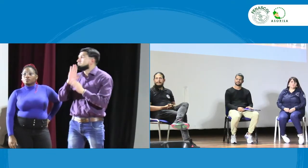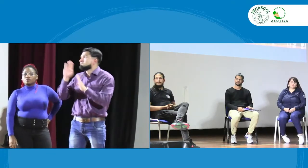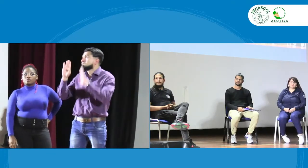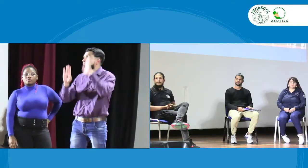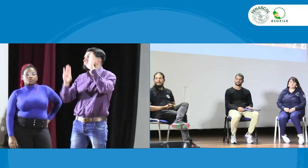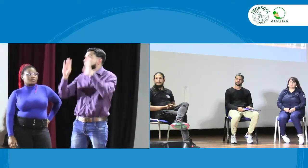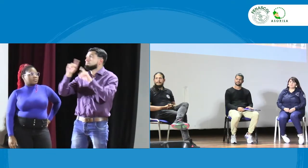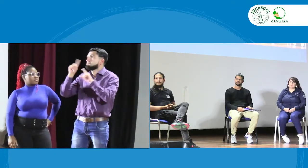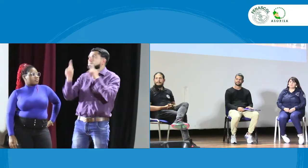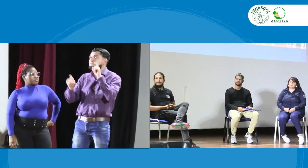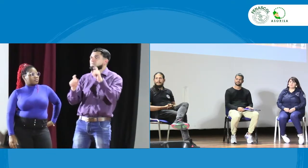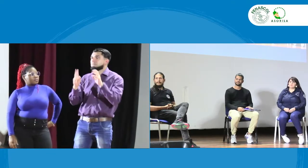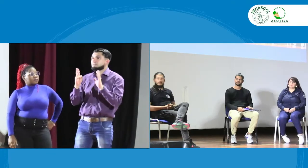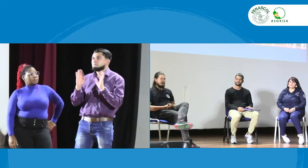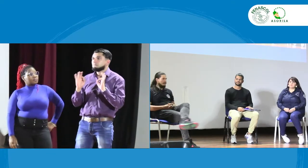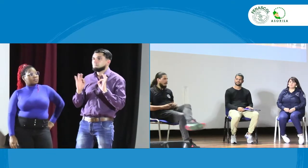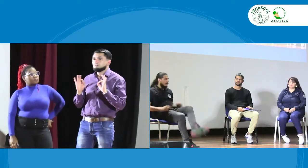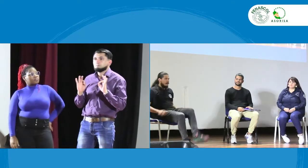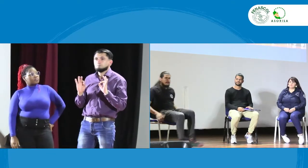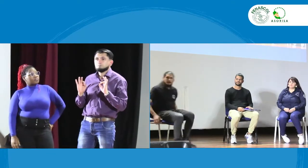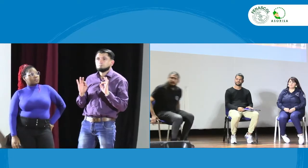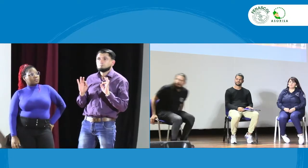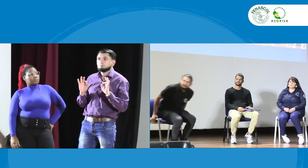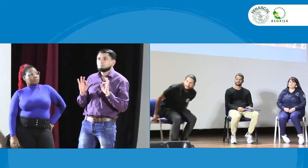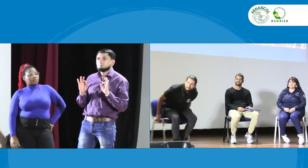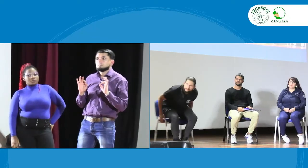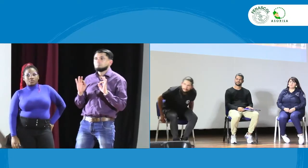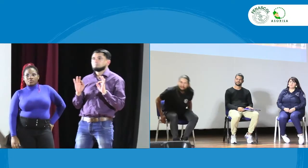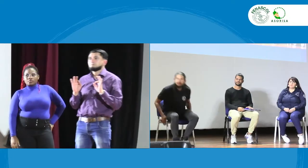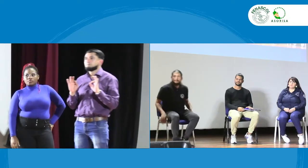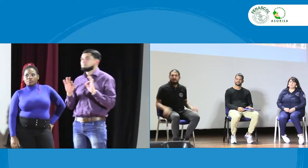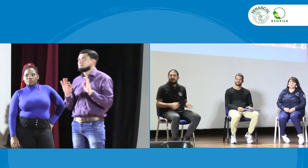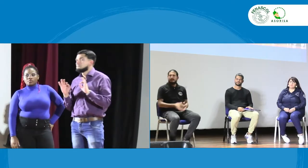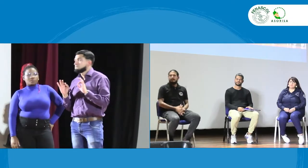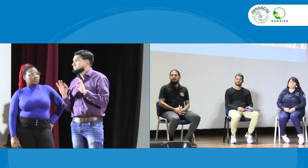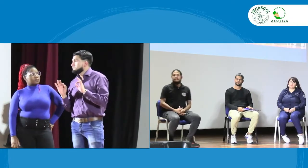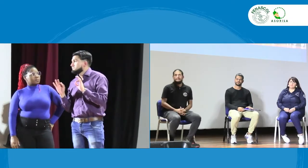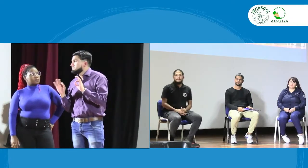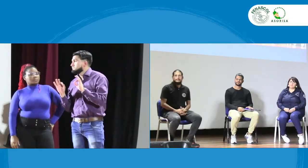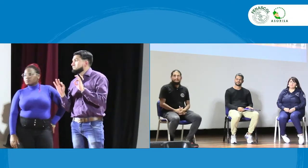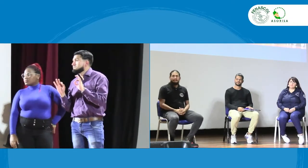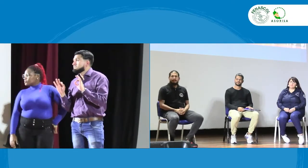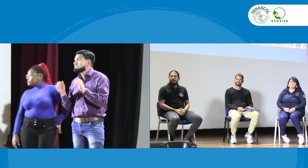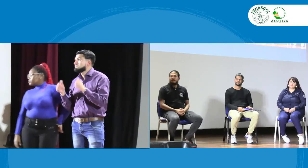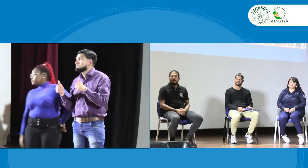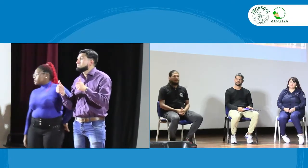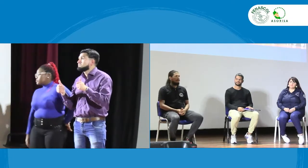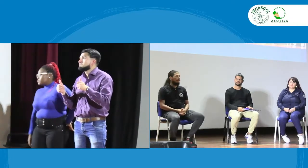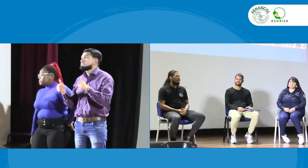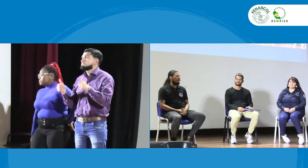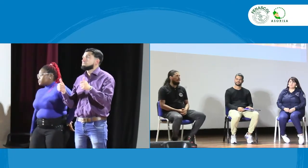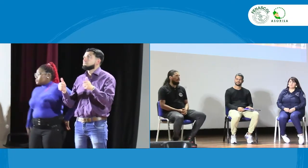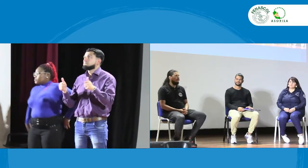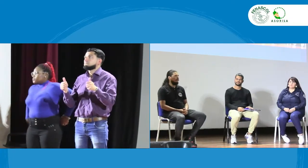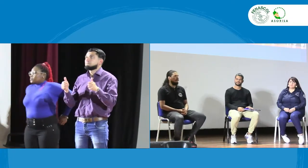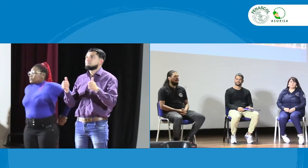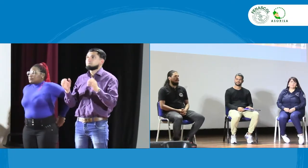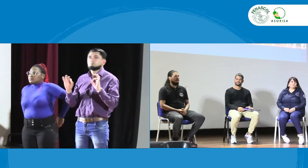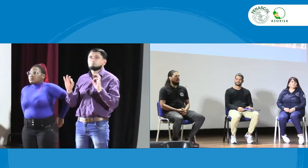totalmente bienvenidos a que puedan bajar y hacer sus preguntas. Por el momento, veo que